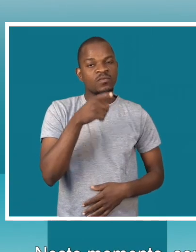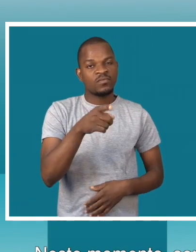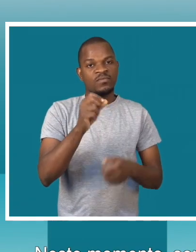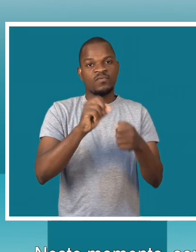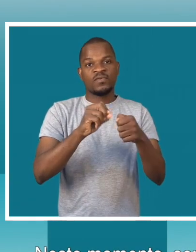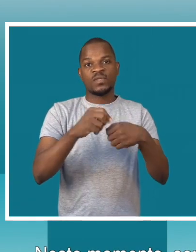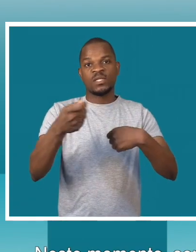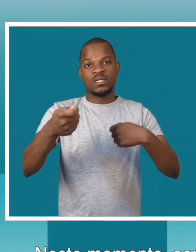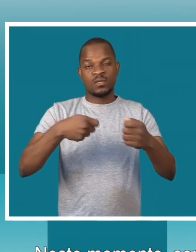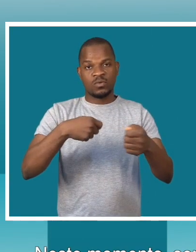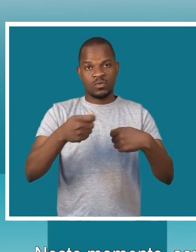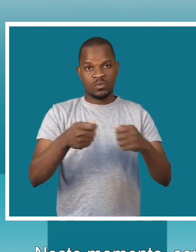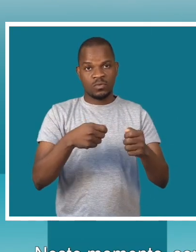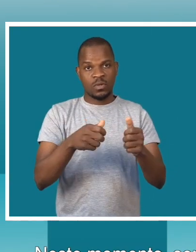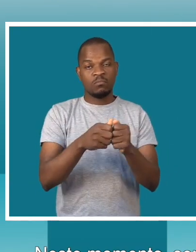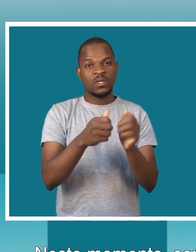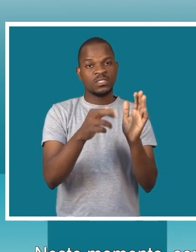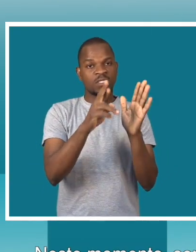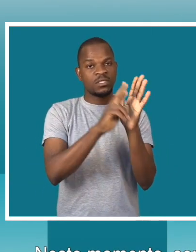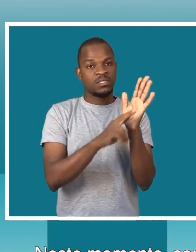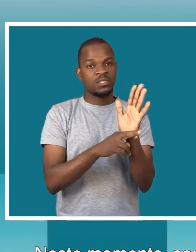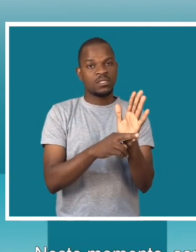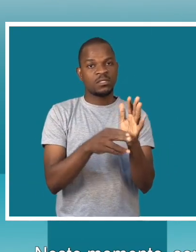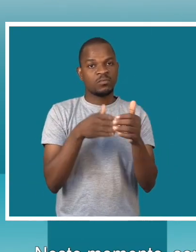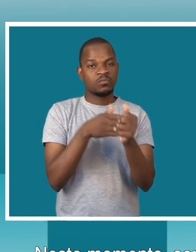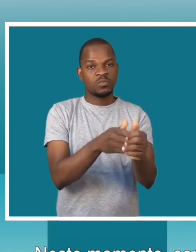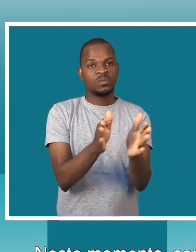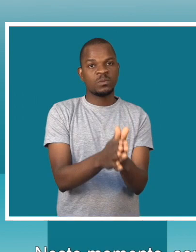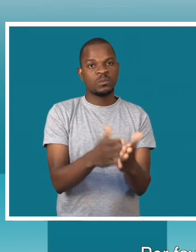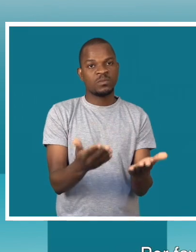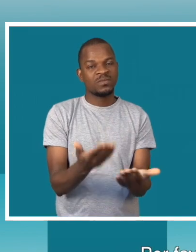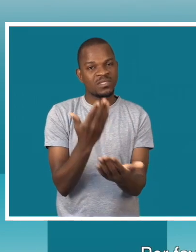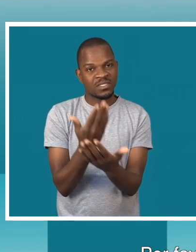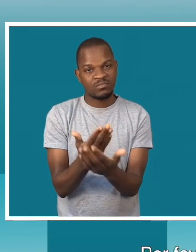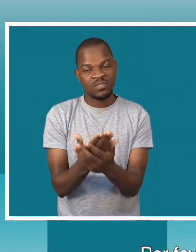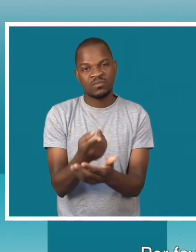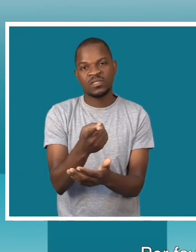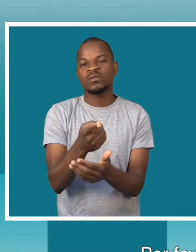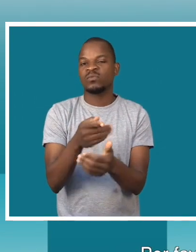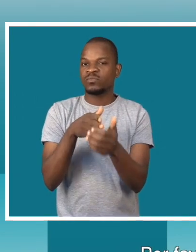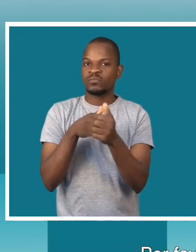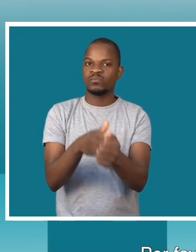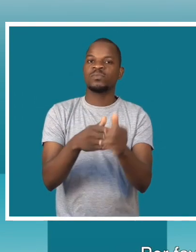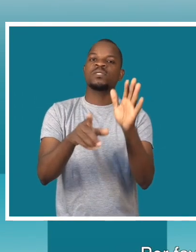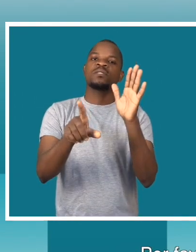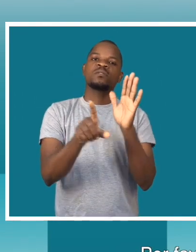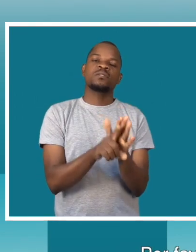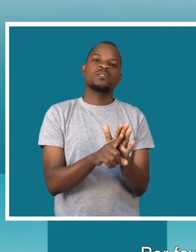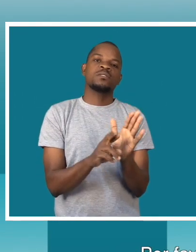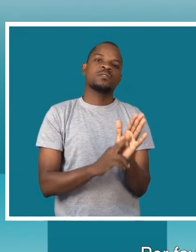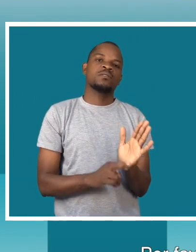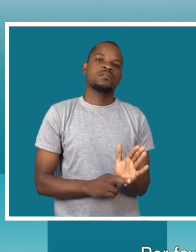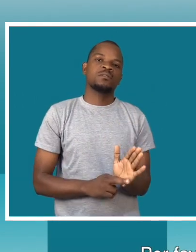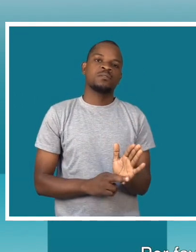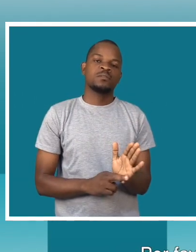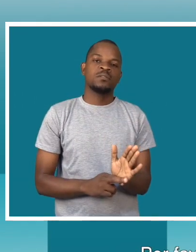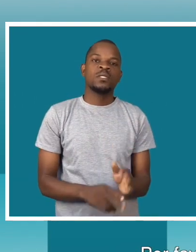a exercer a sua atividade de forma incorreta. Por favor, exerça de forma correta e pode exercer neste lugar.